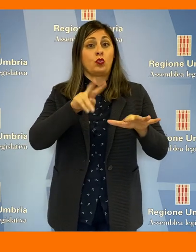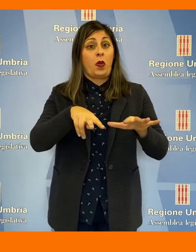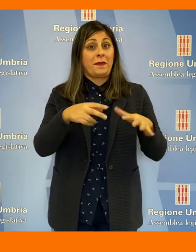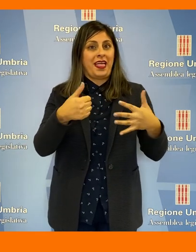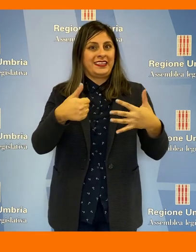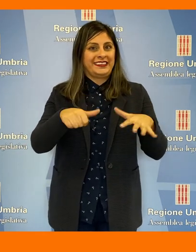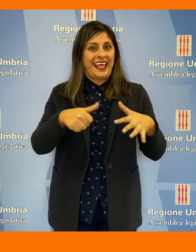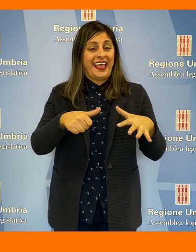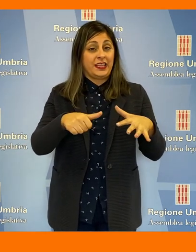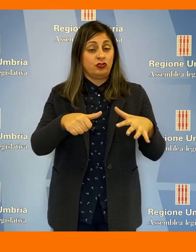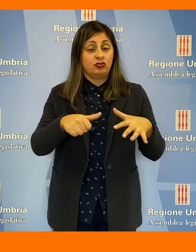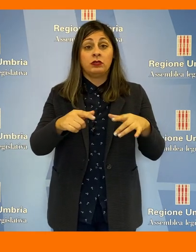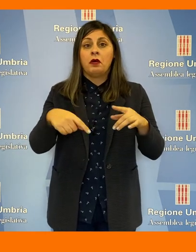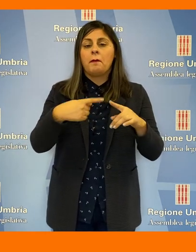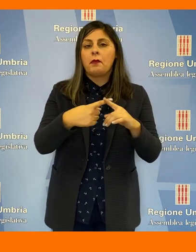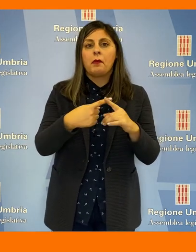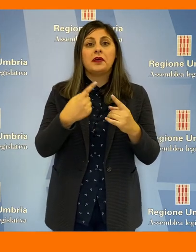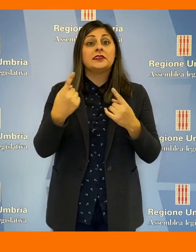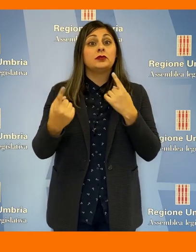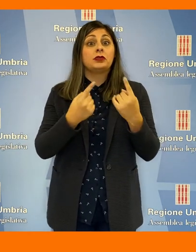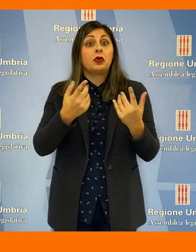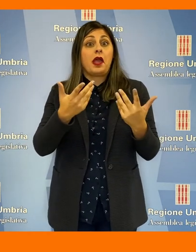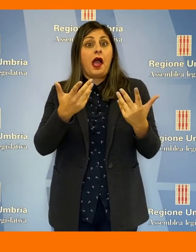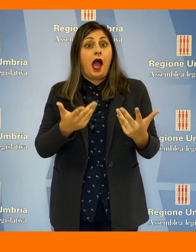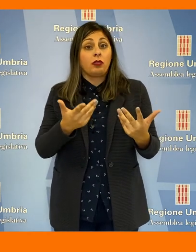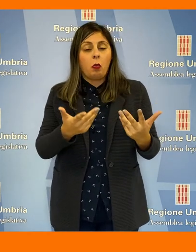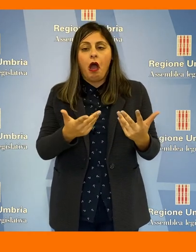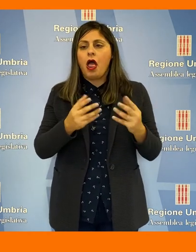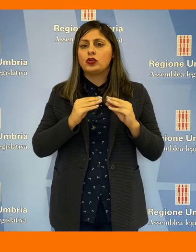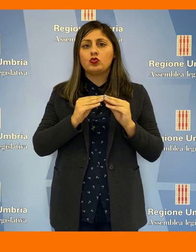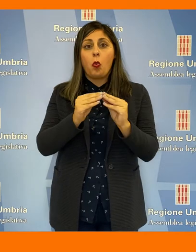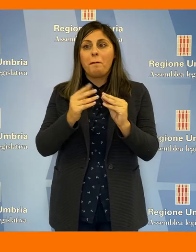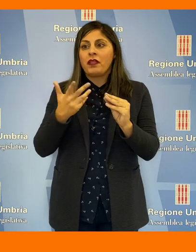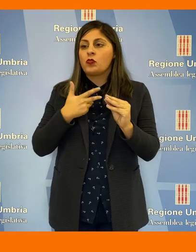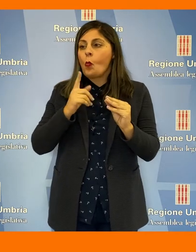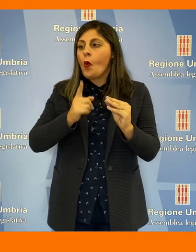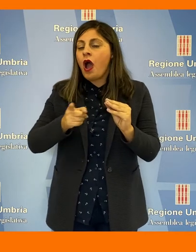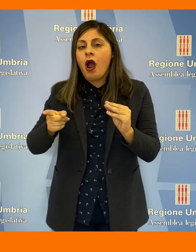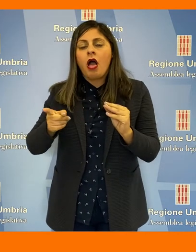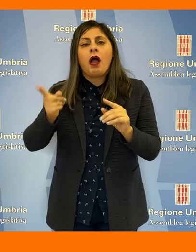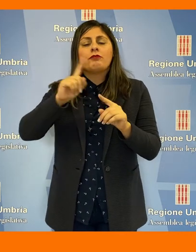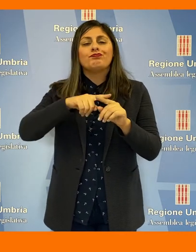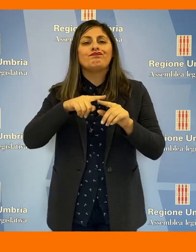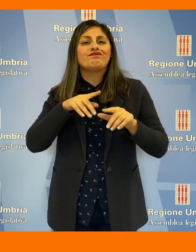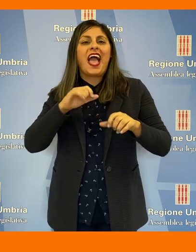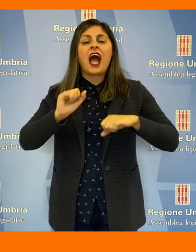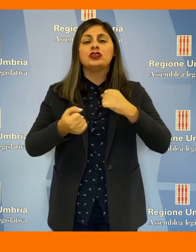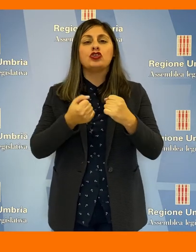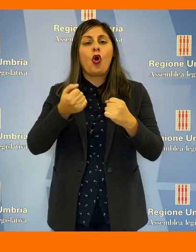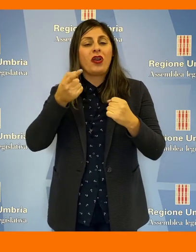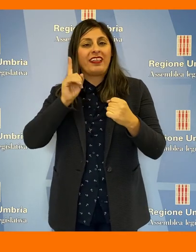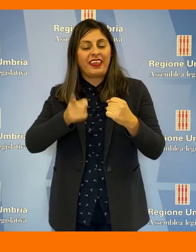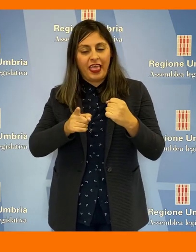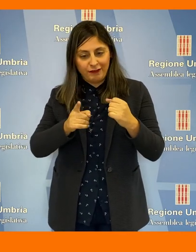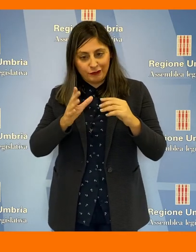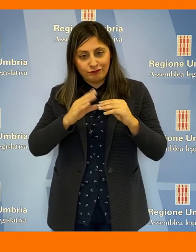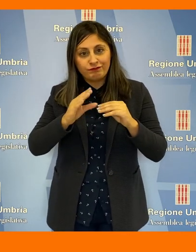2016, dello Stato dell'arte, degli strumenti messi in campo e delle azioni previste per mettere a regime gli interventi